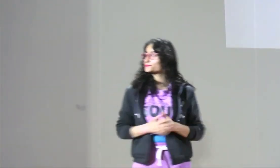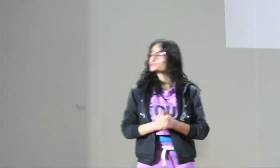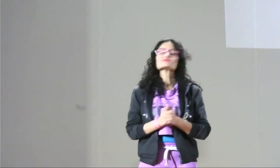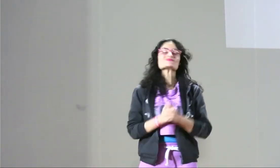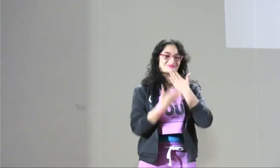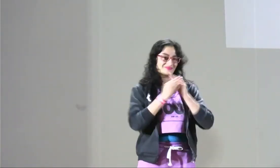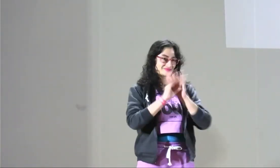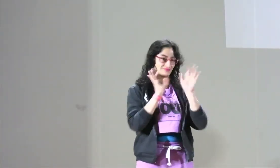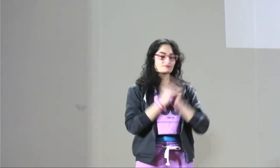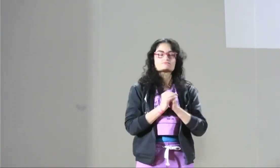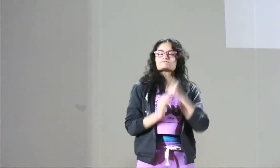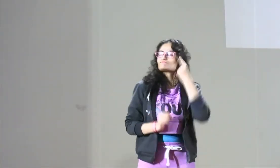¿Me ven bien?